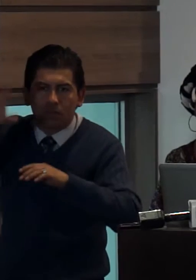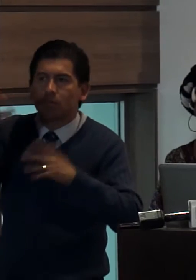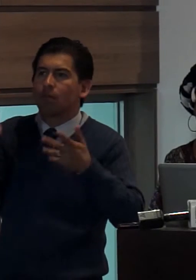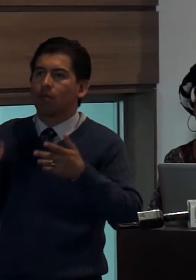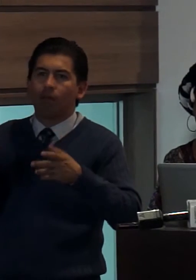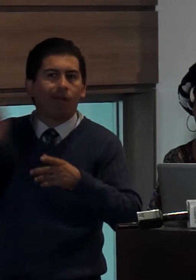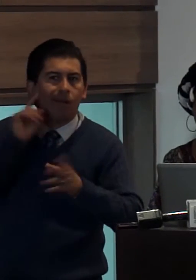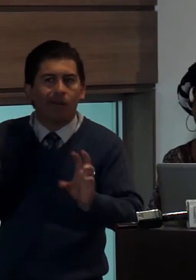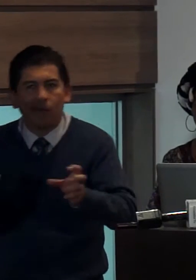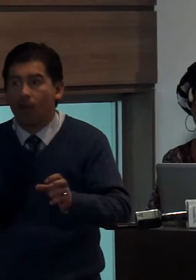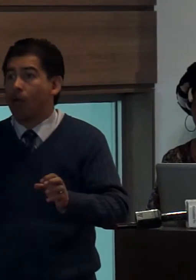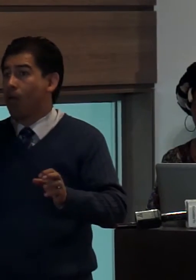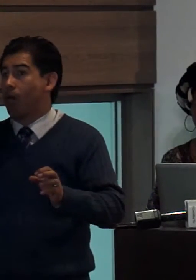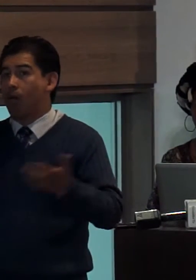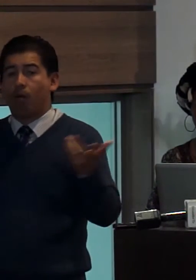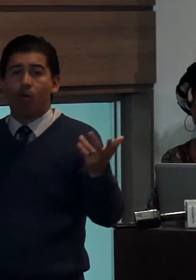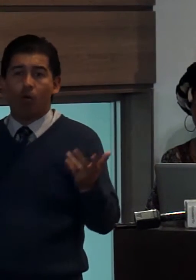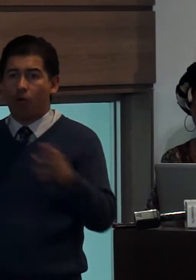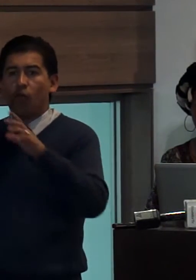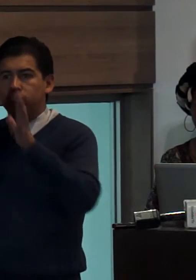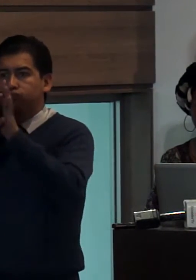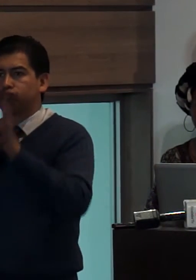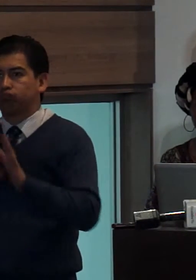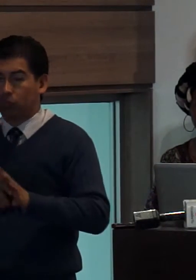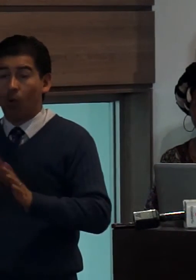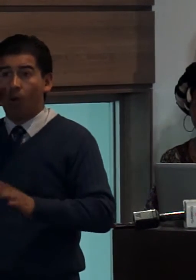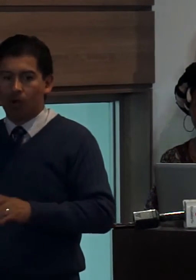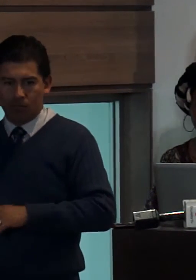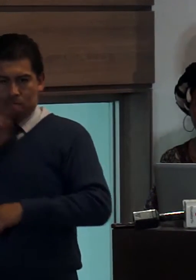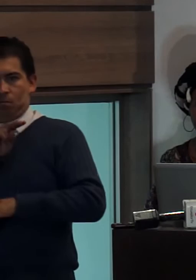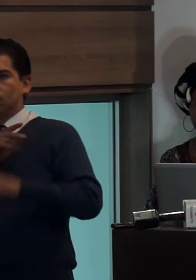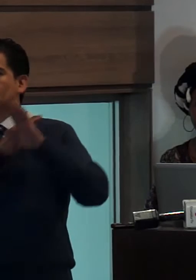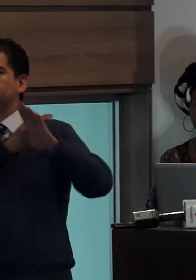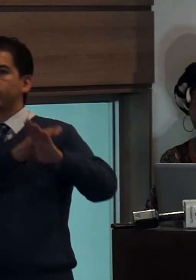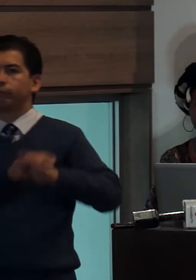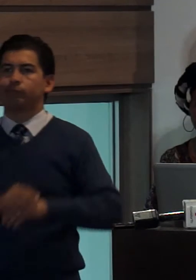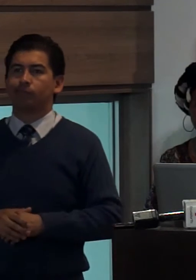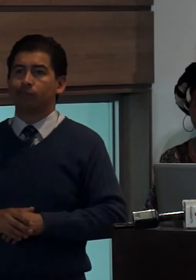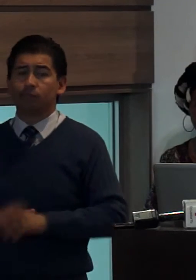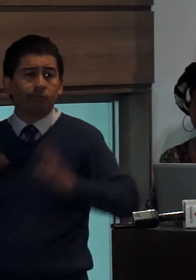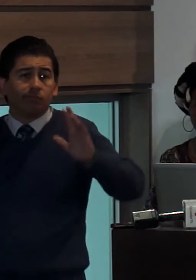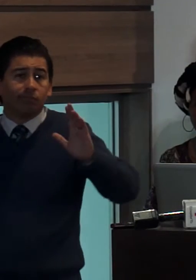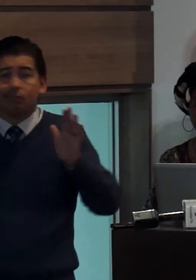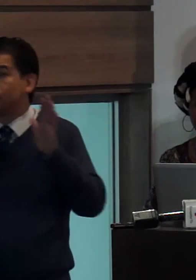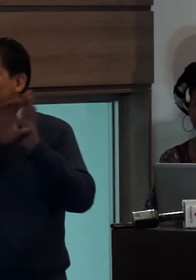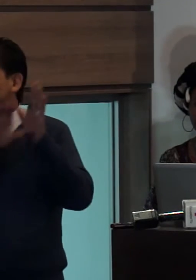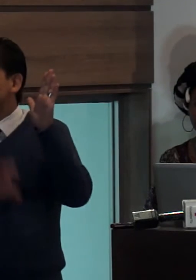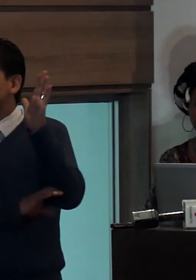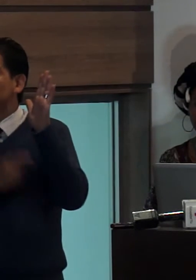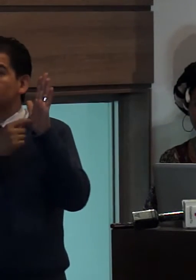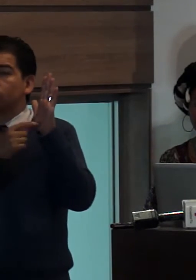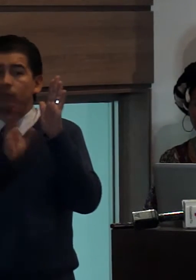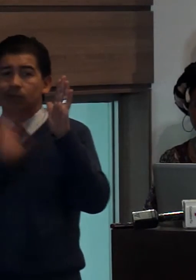nada más que intentar llevar a la práctica a la realidad la protección